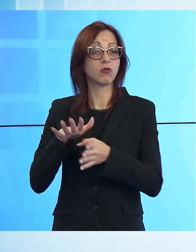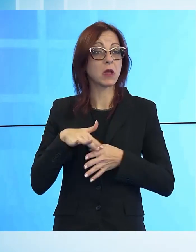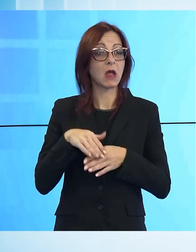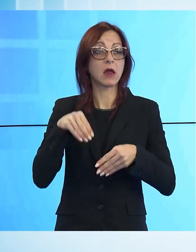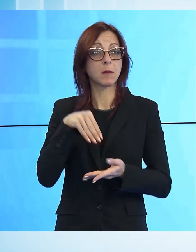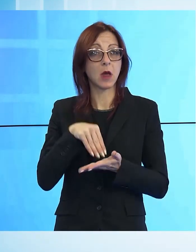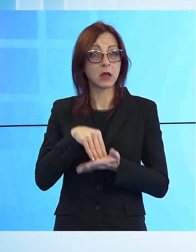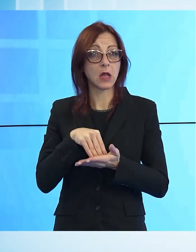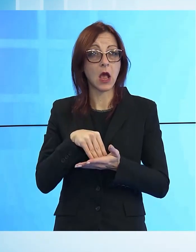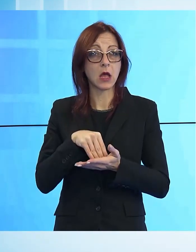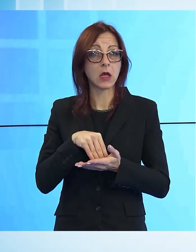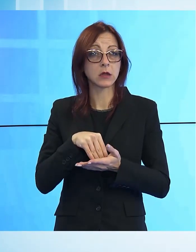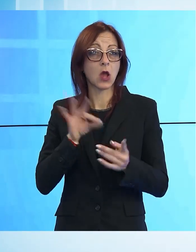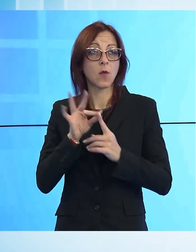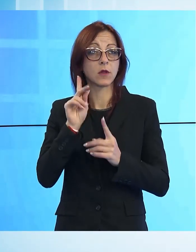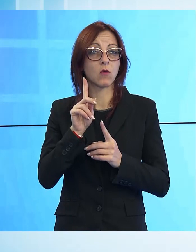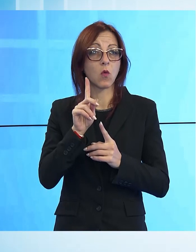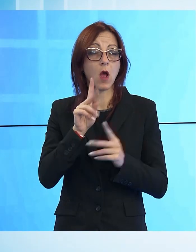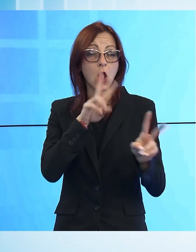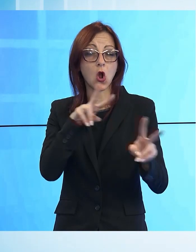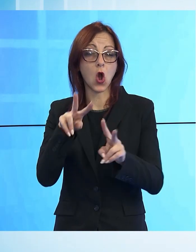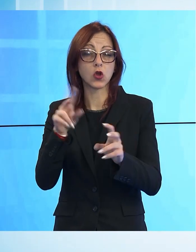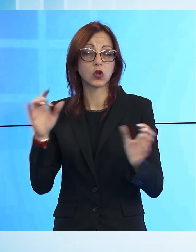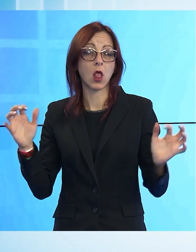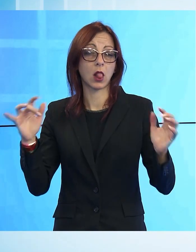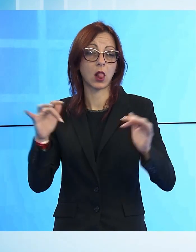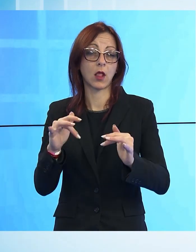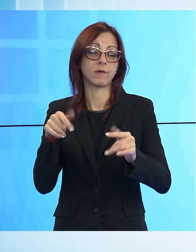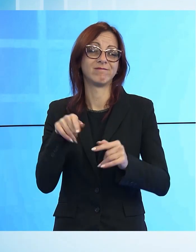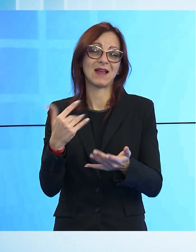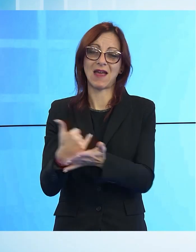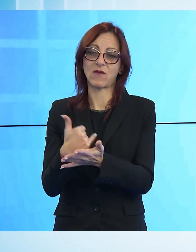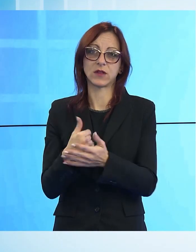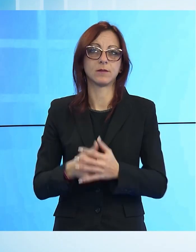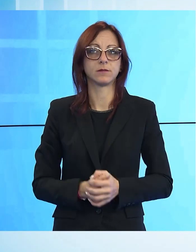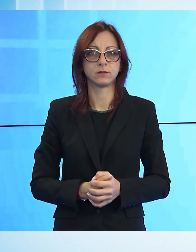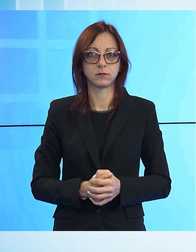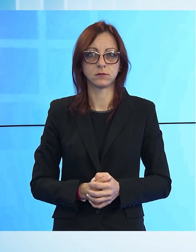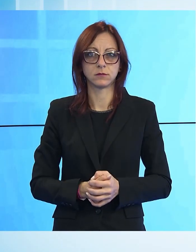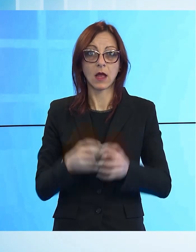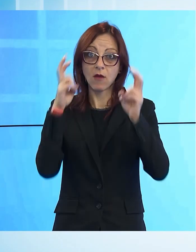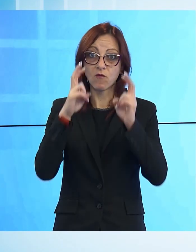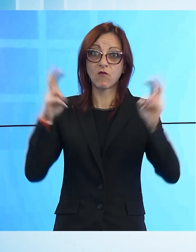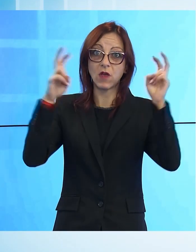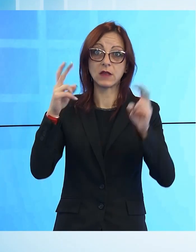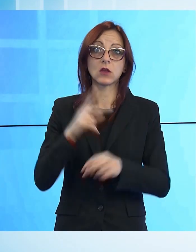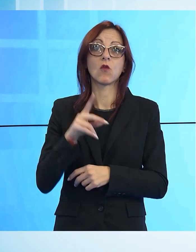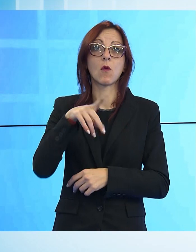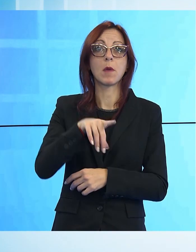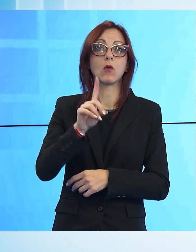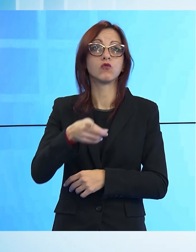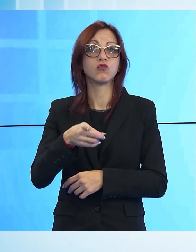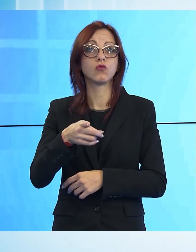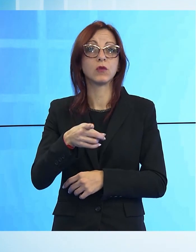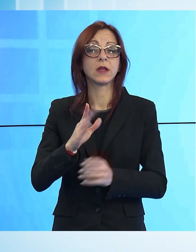di assembramento tali da rendere necessario un loro intervento. L'Arcivescovo Paolo Giulietti ha scelto la Cappella del Cimitero